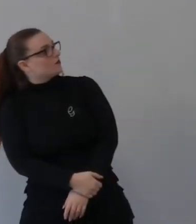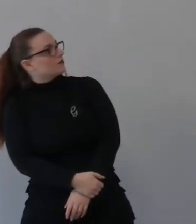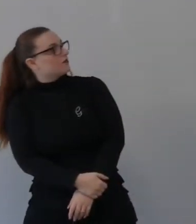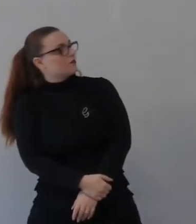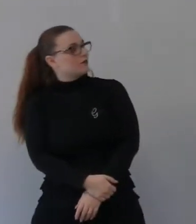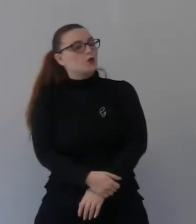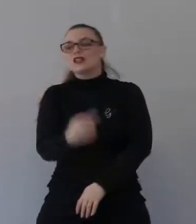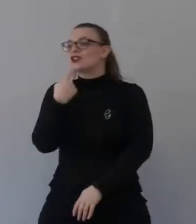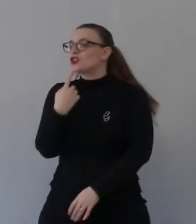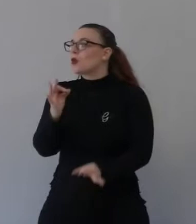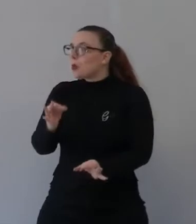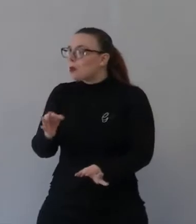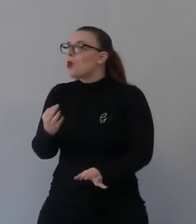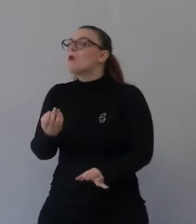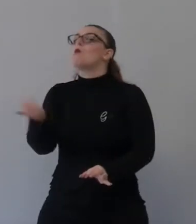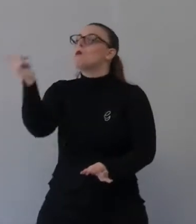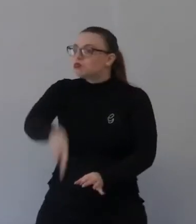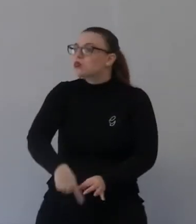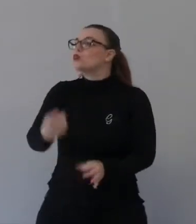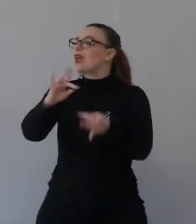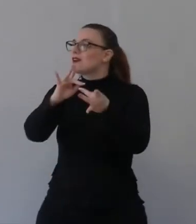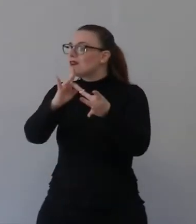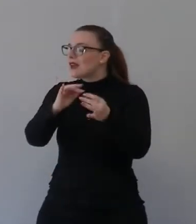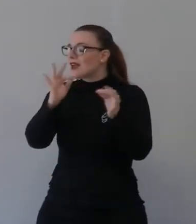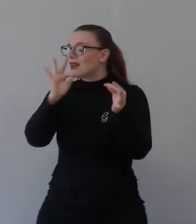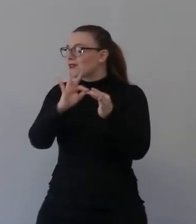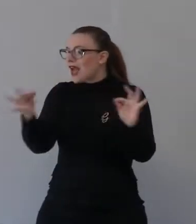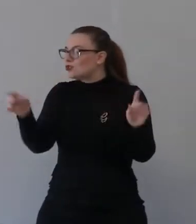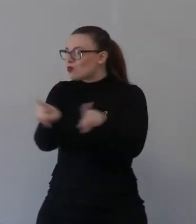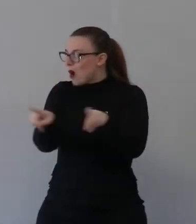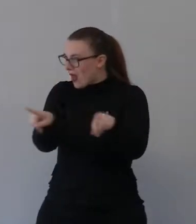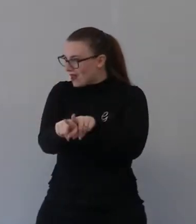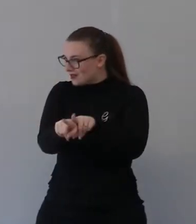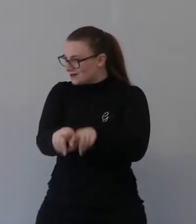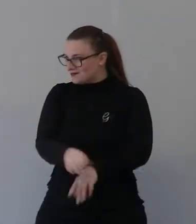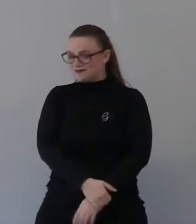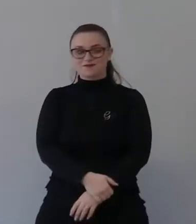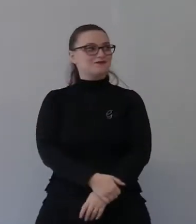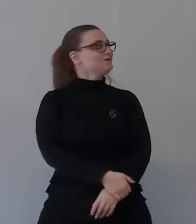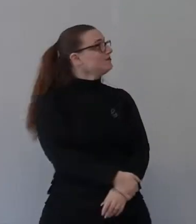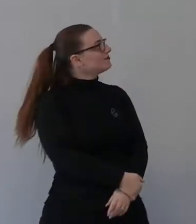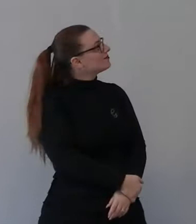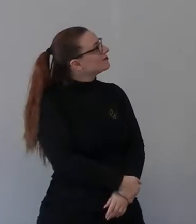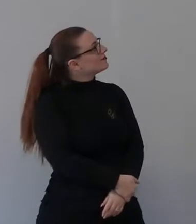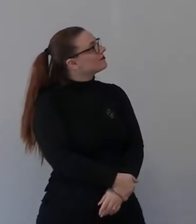poveri sono uguali agli uomini. Avanti. E mi ha inviato per